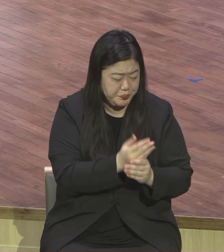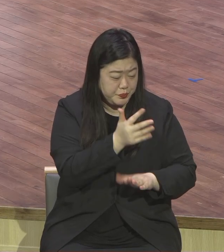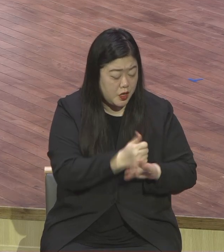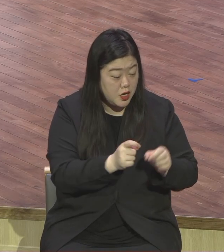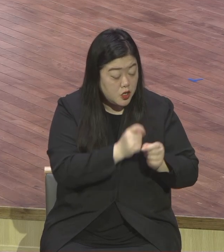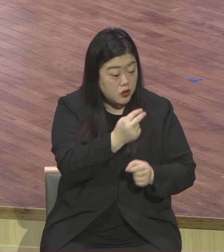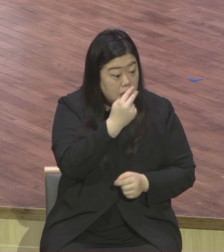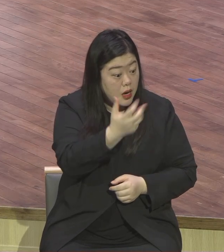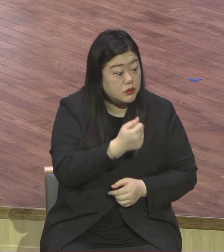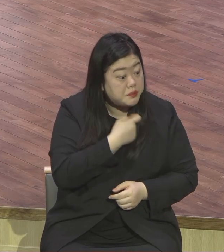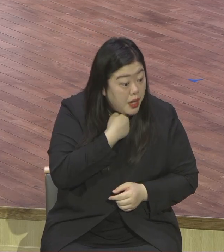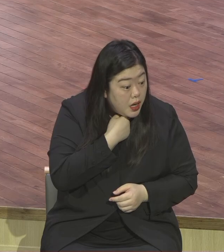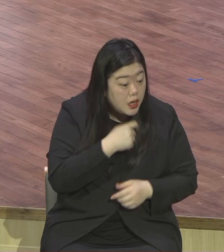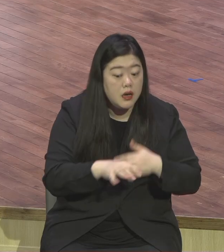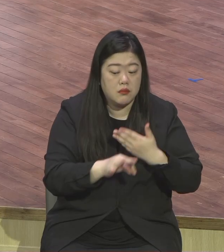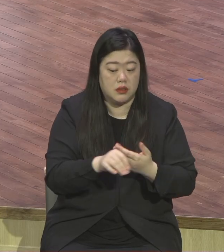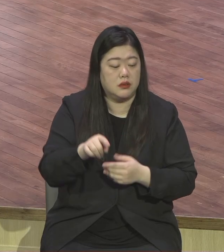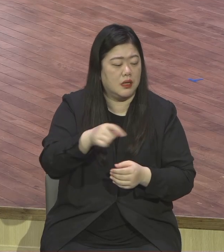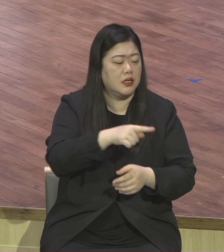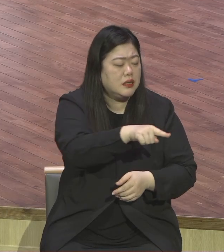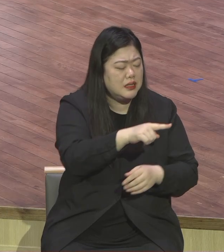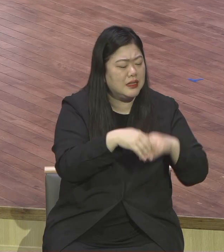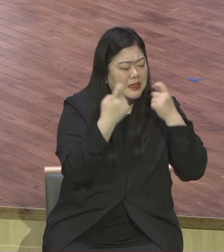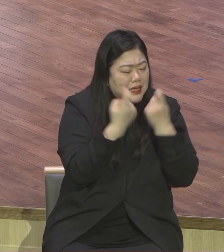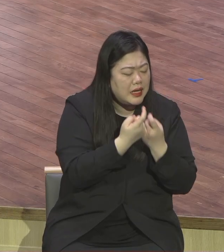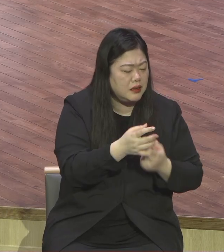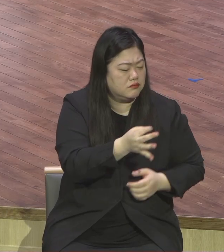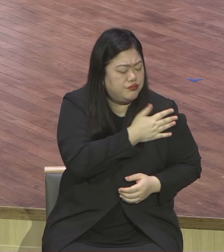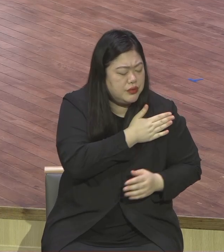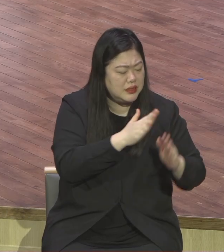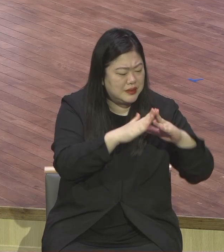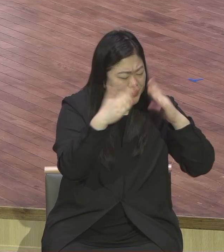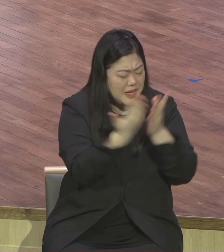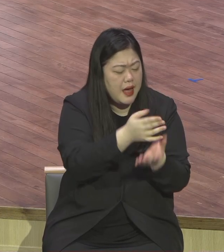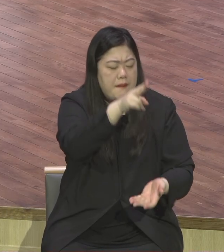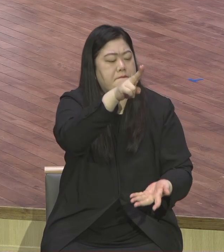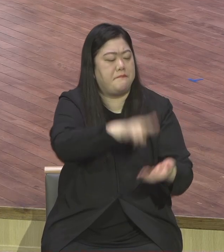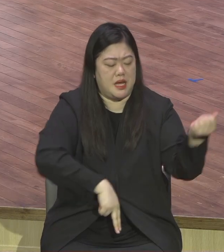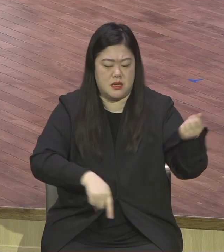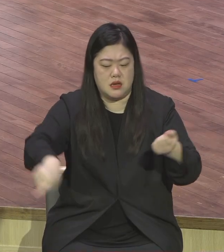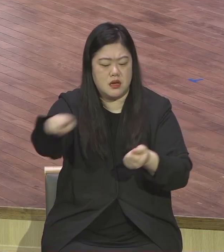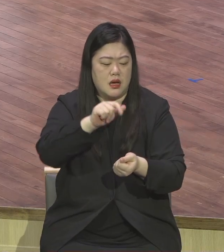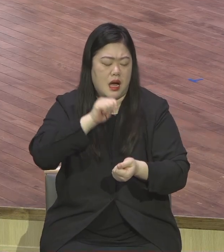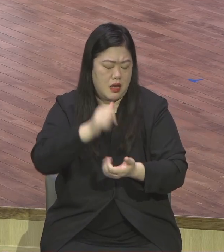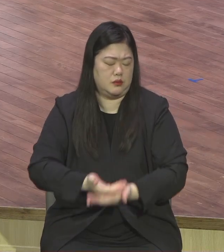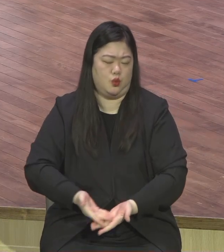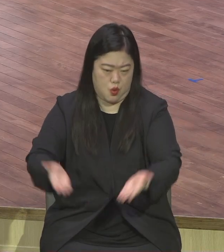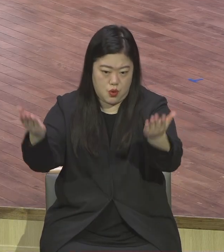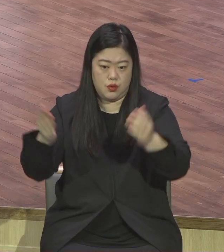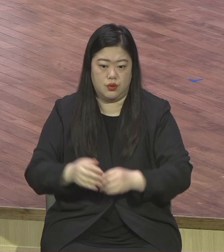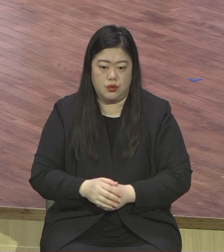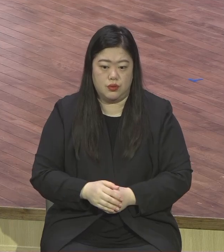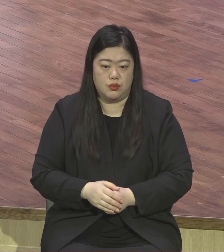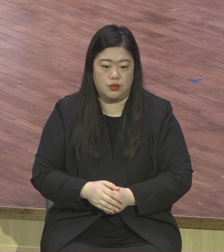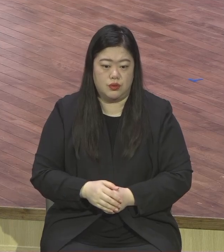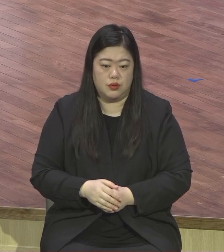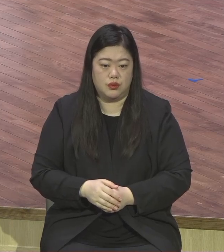바라서 가난한 자에게 주고 나를 따르라. 예수님께서 청년의 마음을 딱 본거요. 뭐가